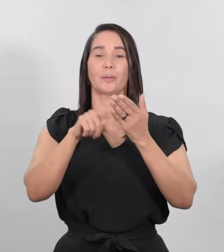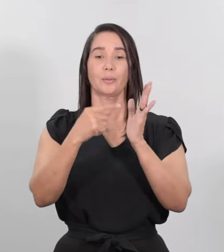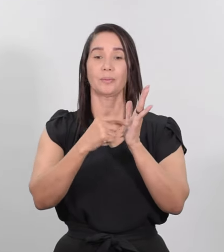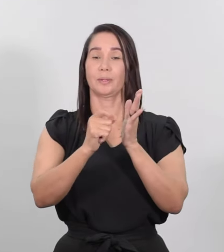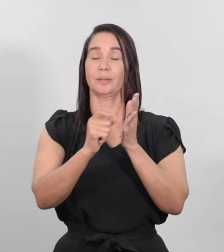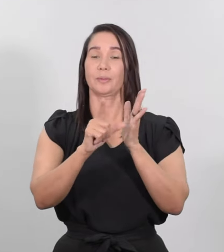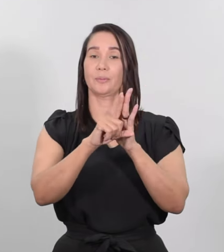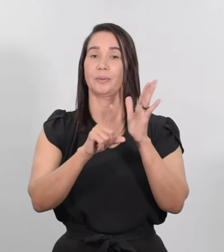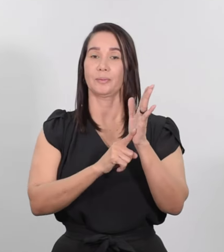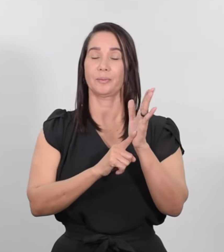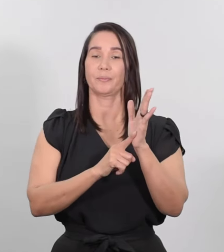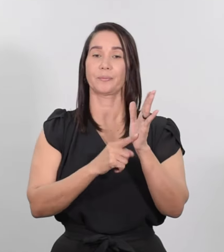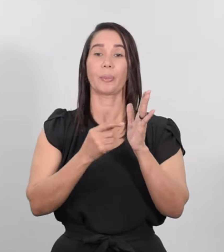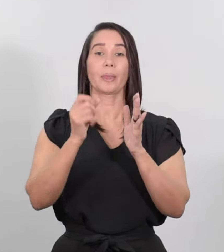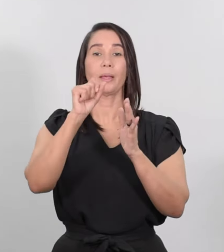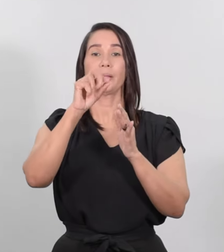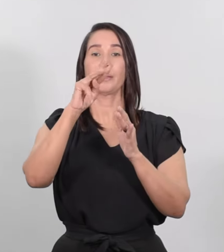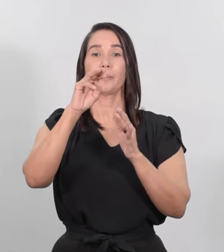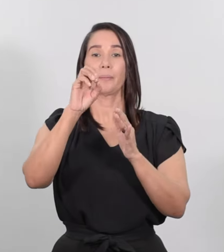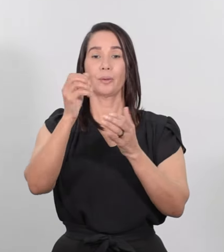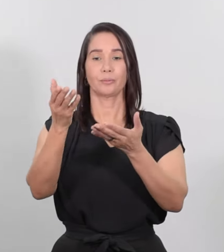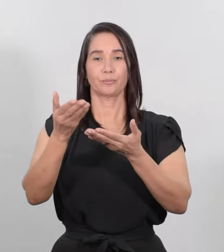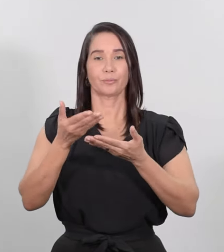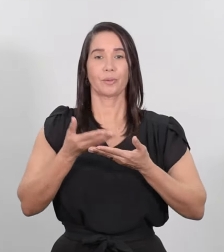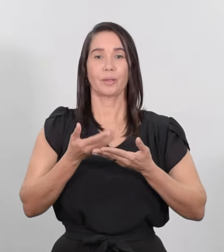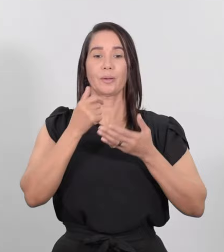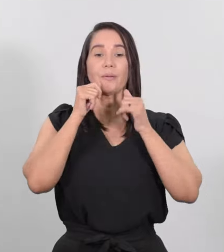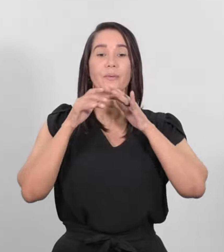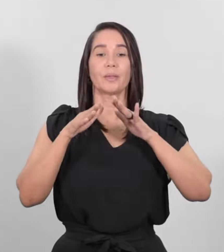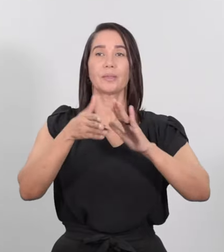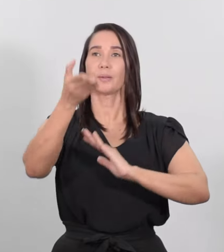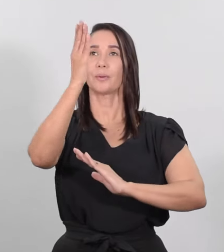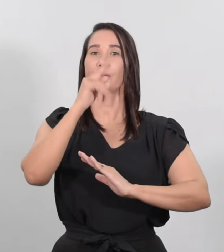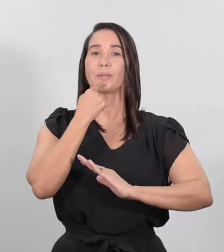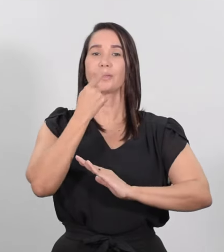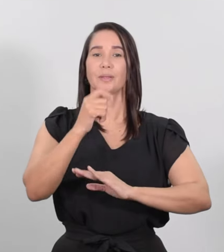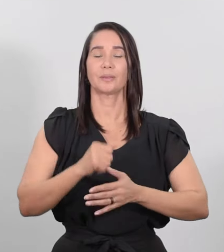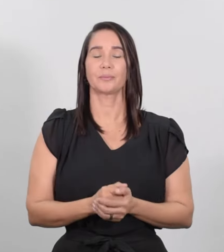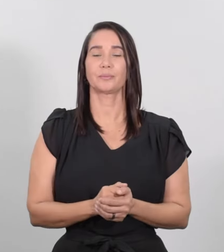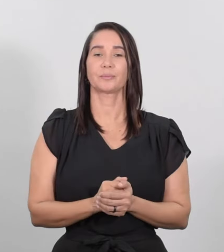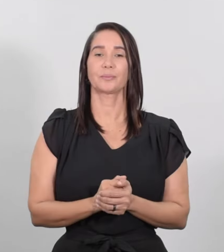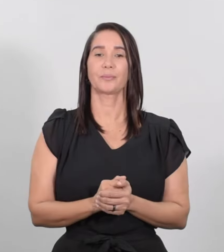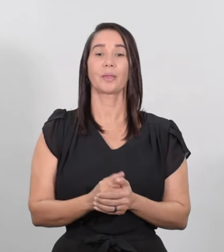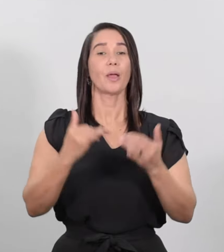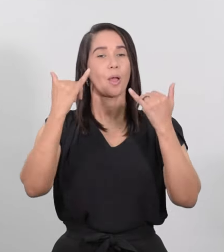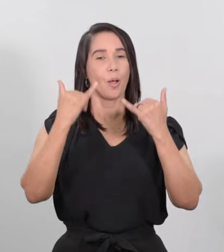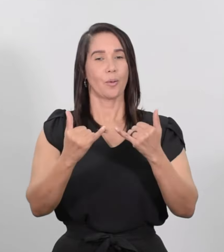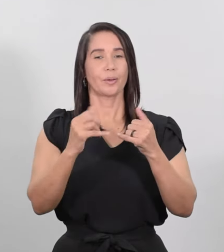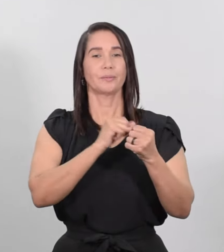la ley, Simeón lo tomó en brazos y bendijo a Dios diciendo, «Ahora, Señor, según tu